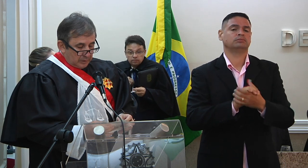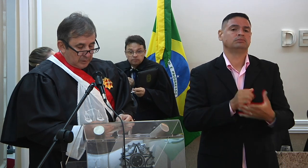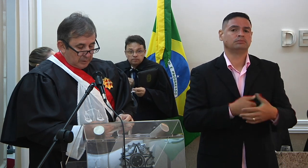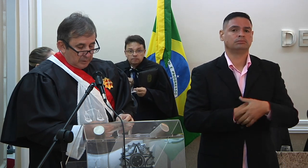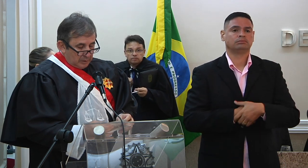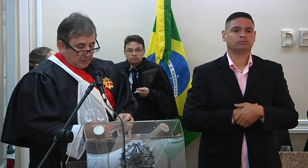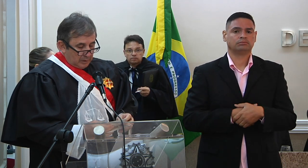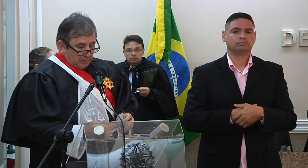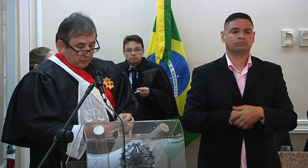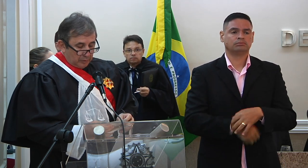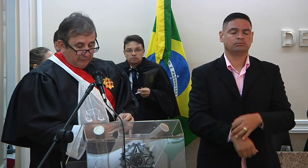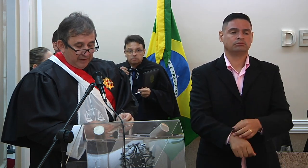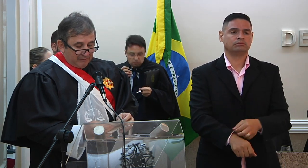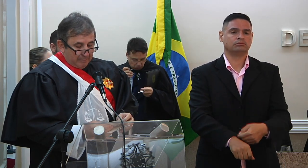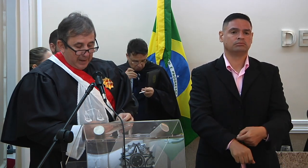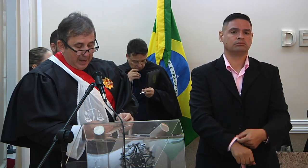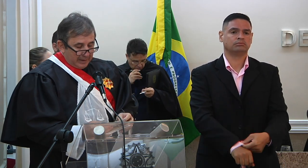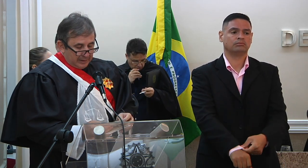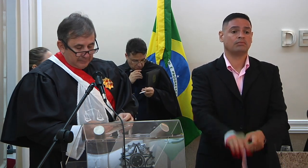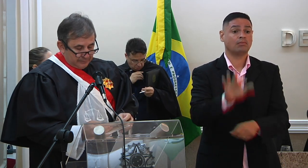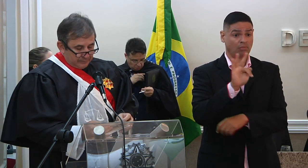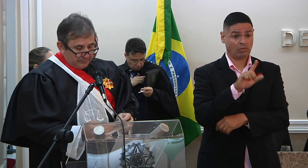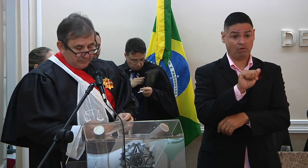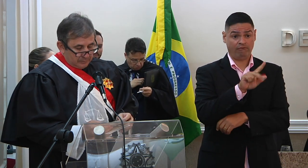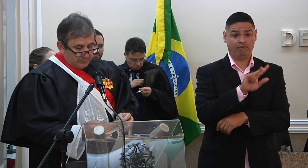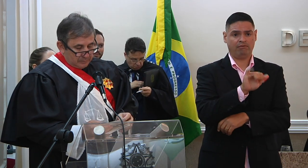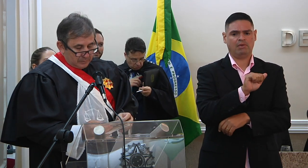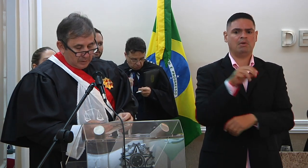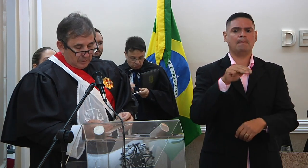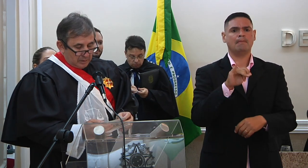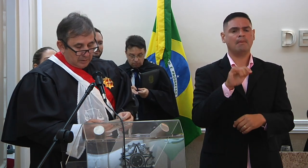cumprimentar a doutora Flávia Maia,